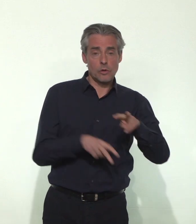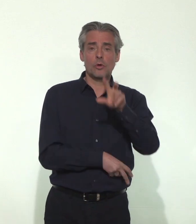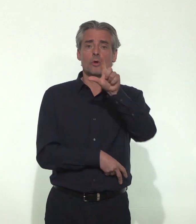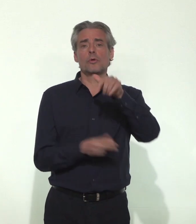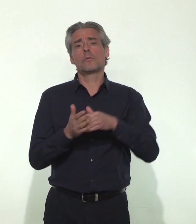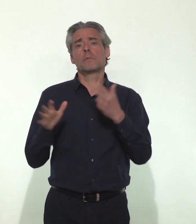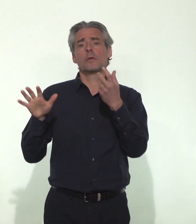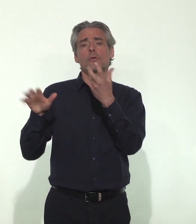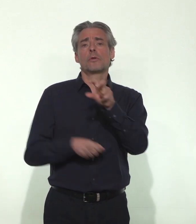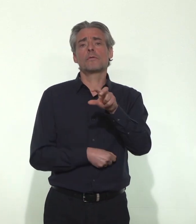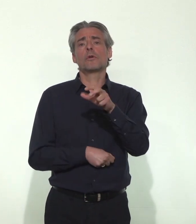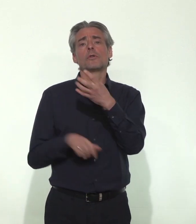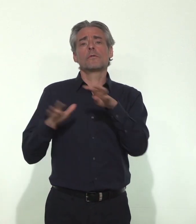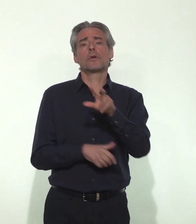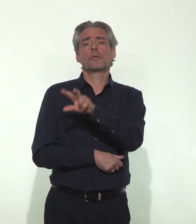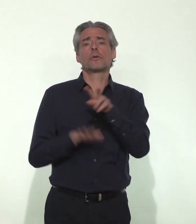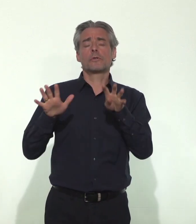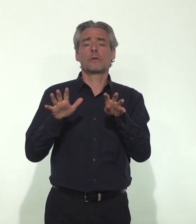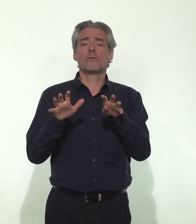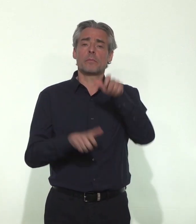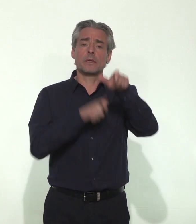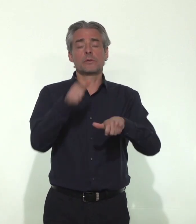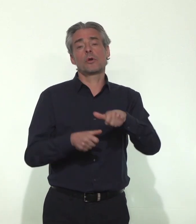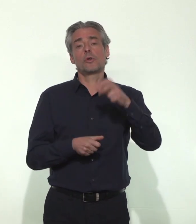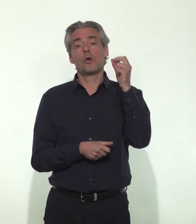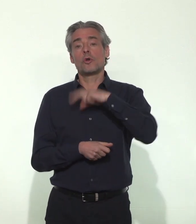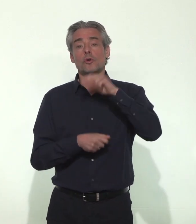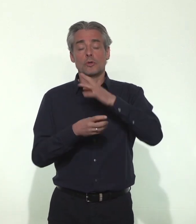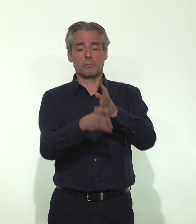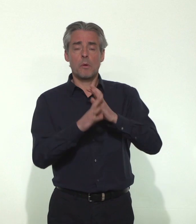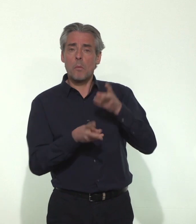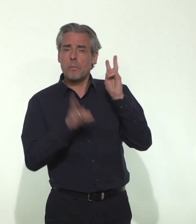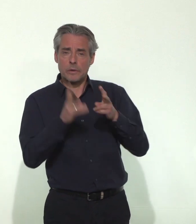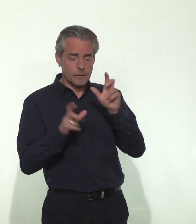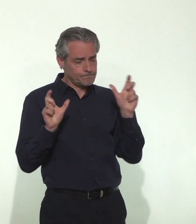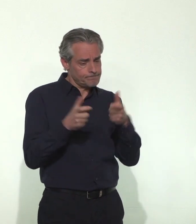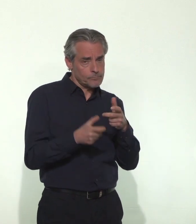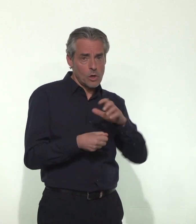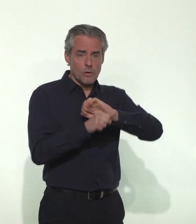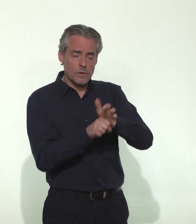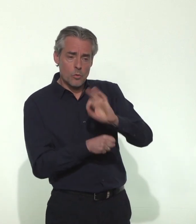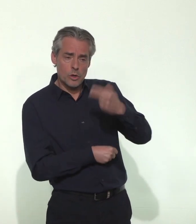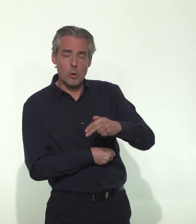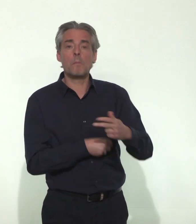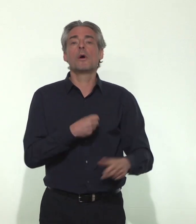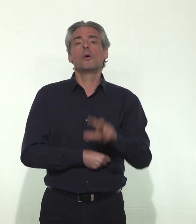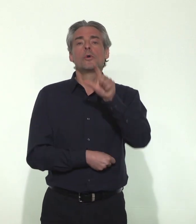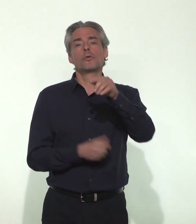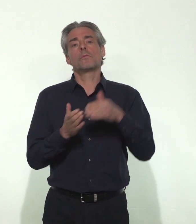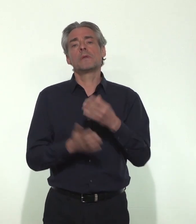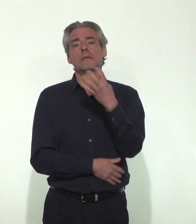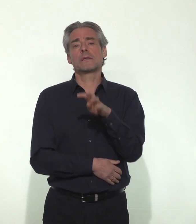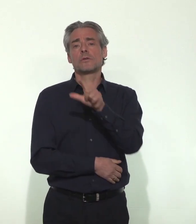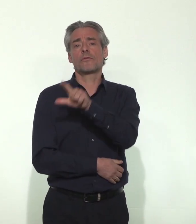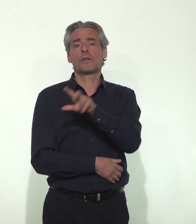2 939 passages ont été enregistrés hier aux urgences pour suspicion de Covid-19. 2 423 interventions